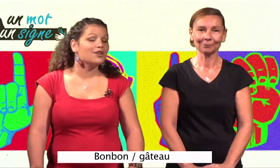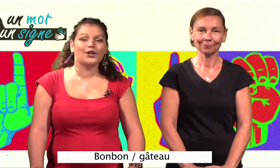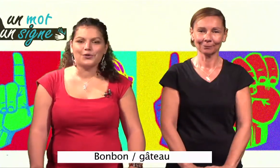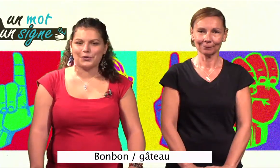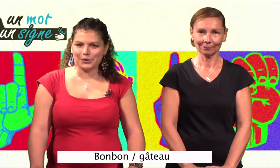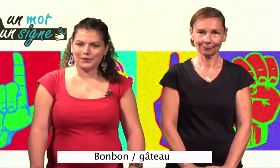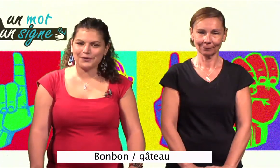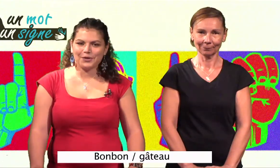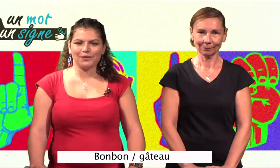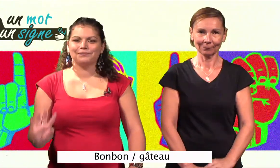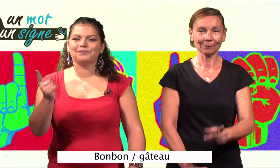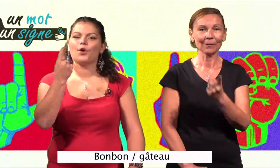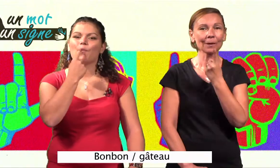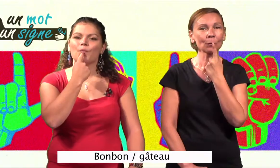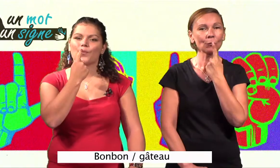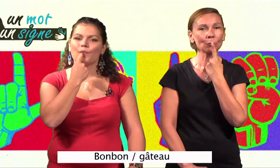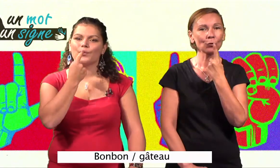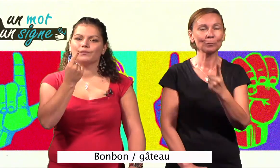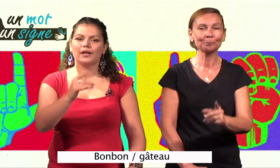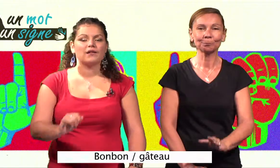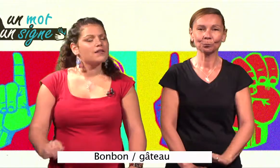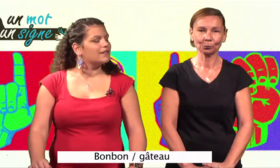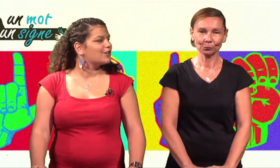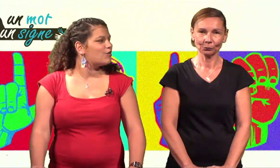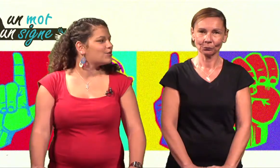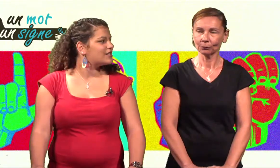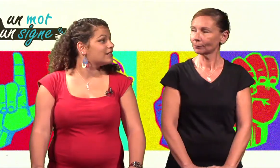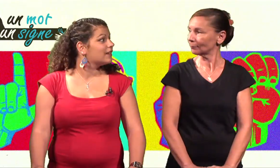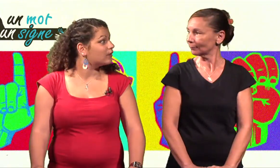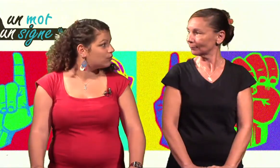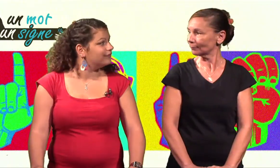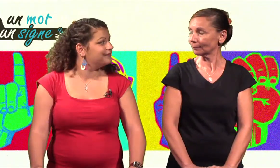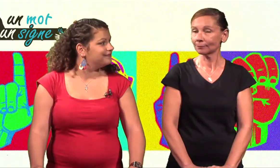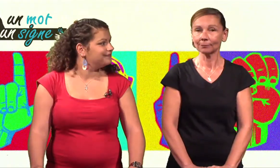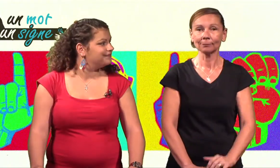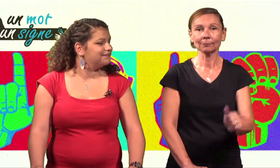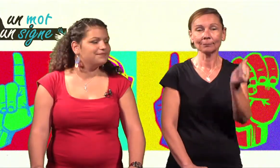On le refait ensemble ? Et comment tu signes gâteau ?